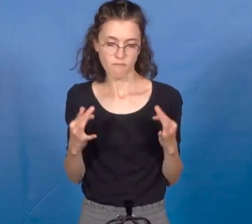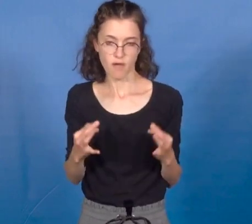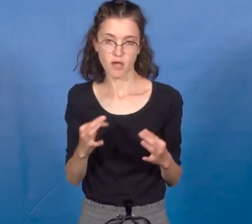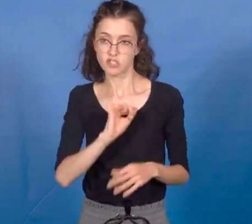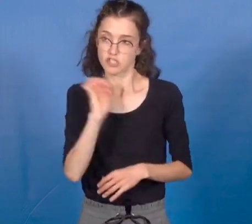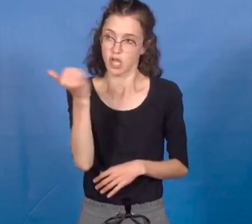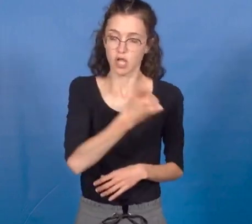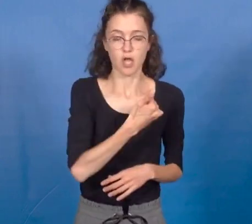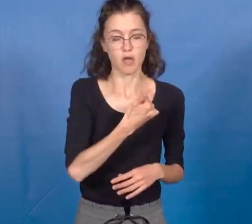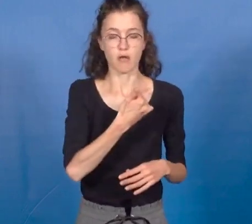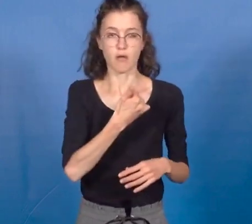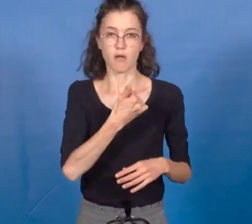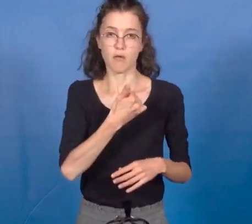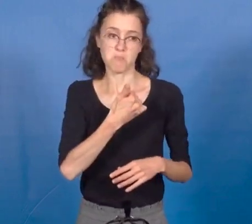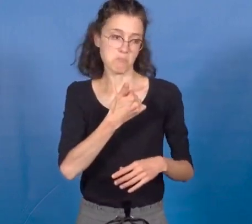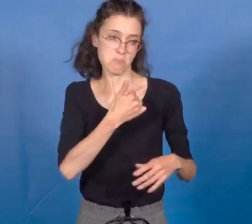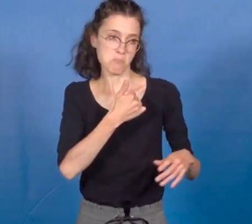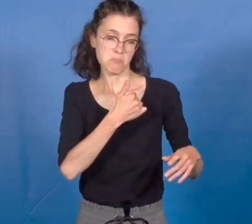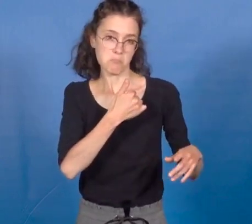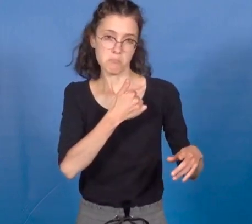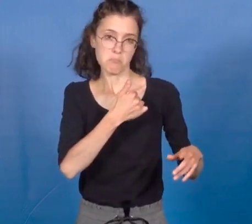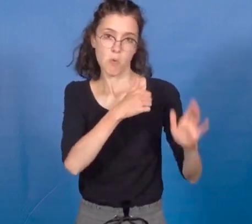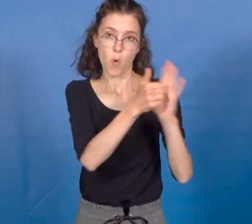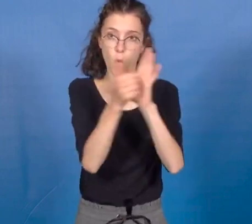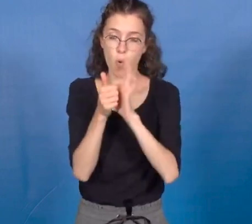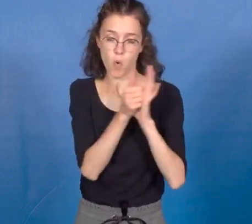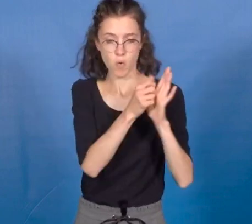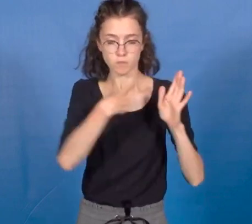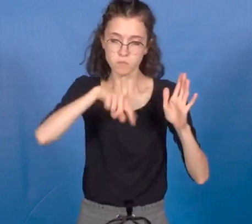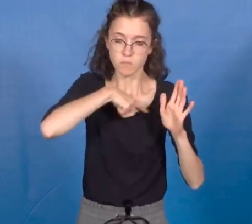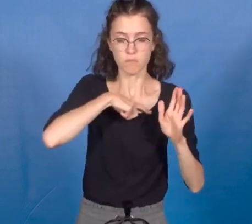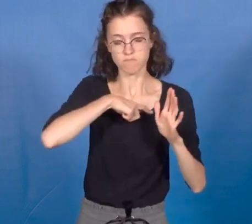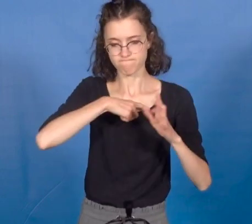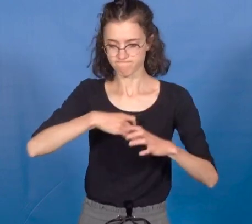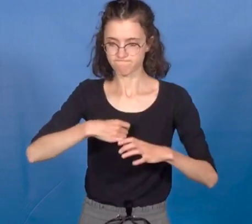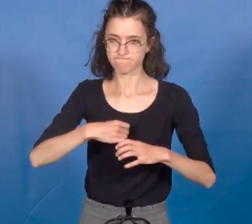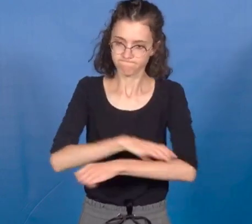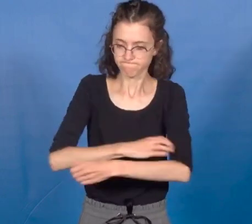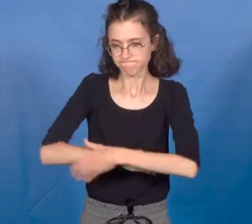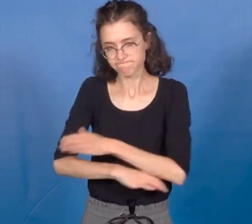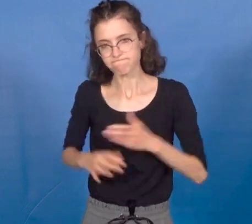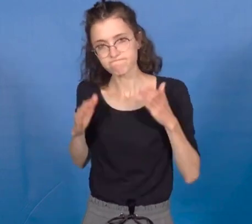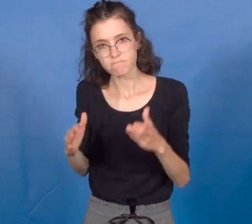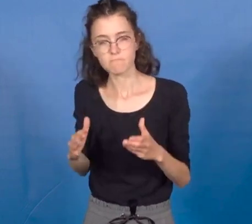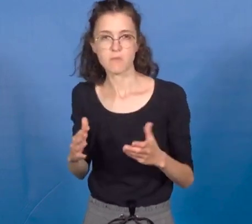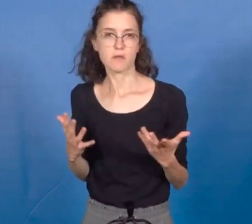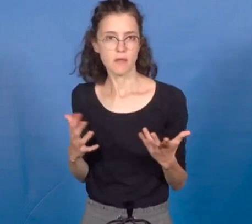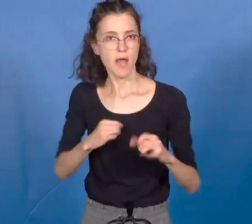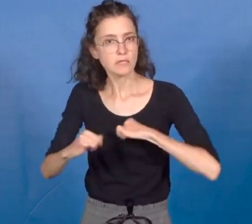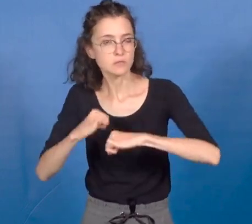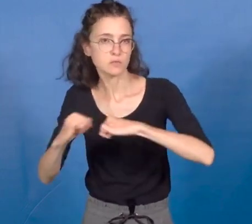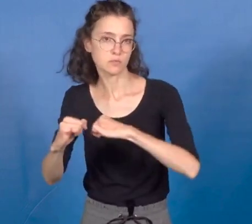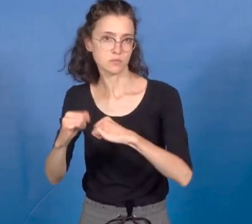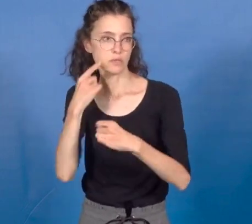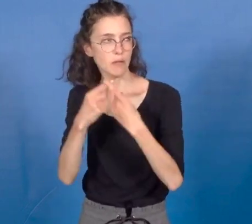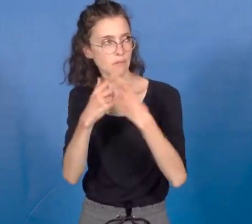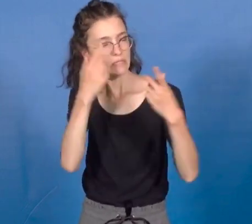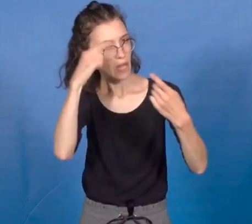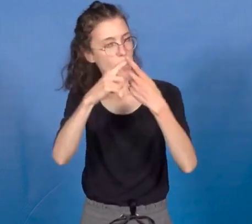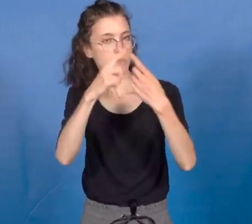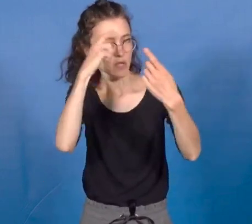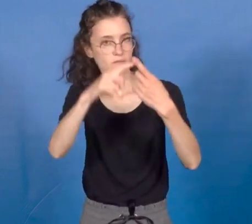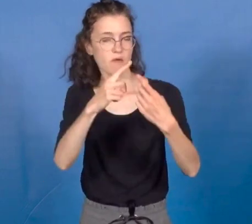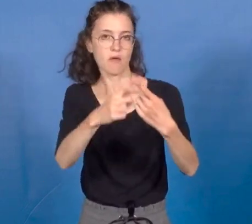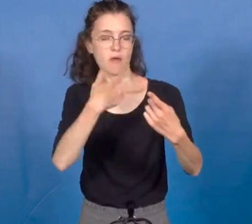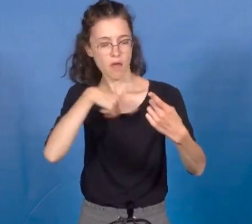crise écologique nous oblige à agir jusqu'à ce que nous prenions la mesure des défis et que nous mettions tout en œuvre pour